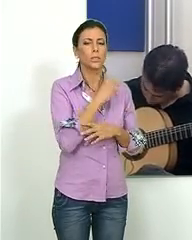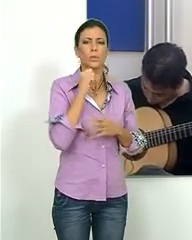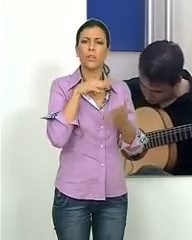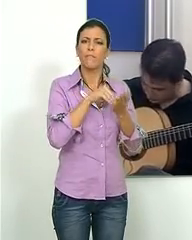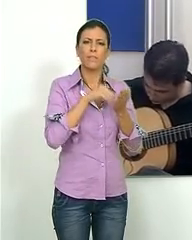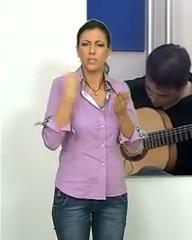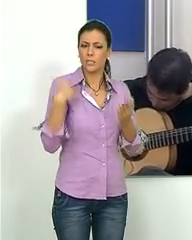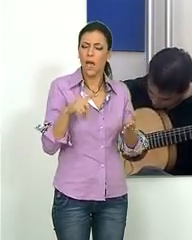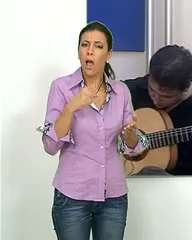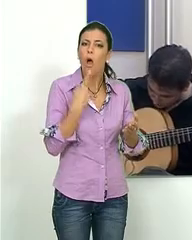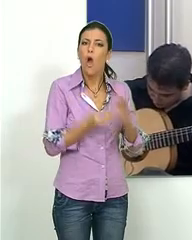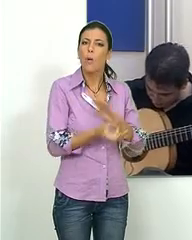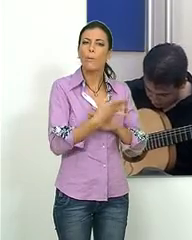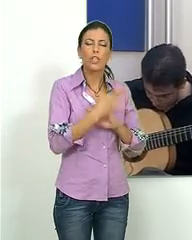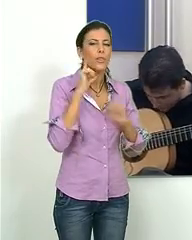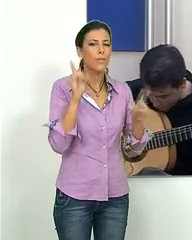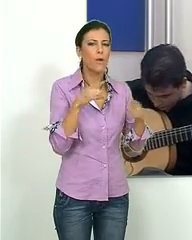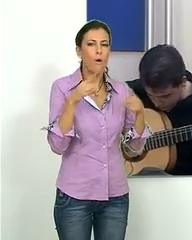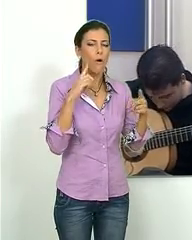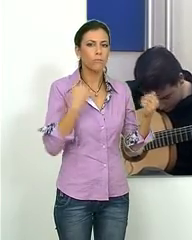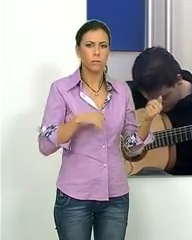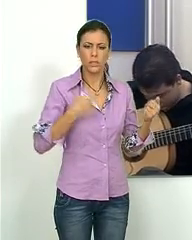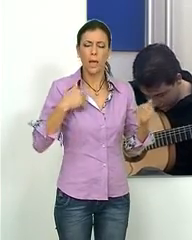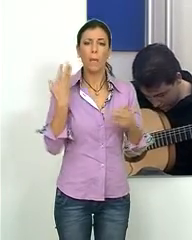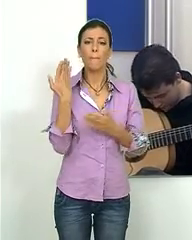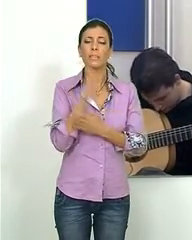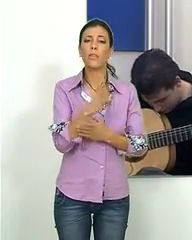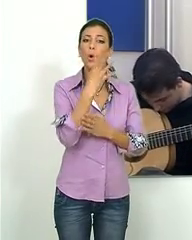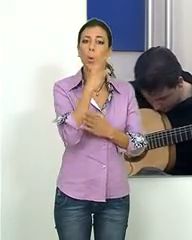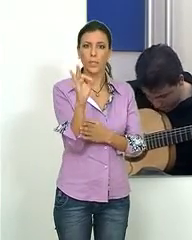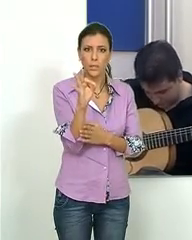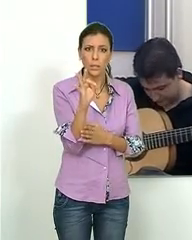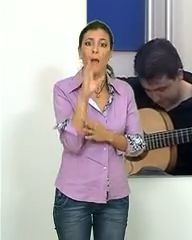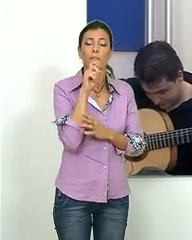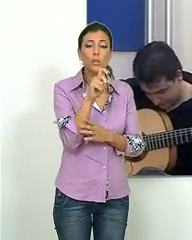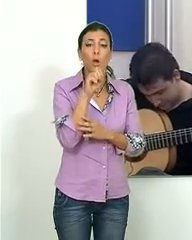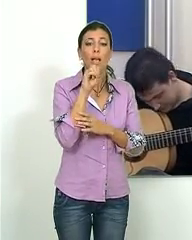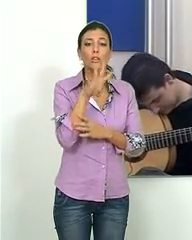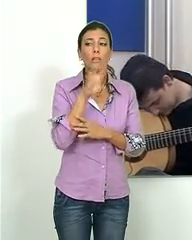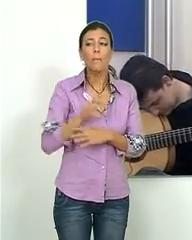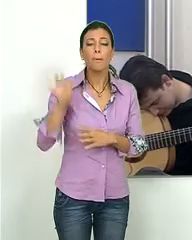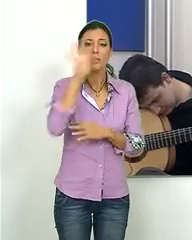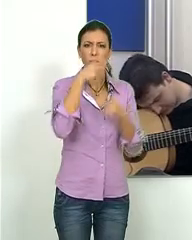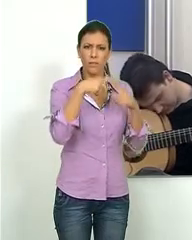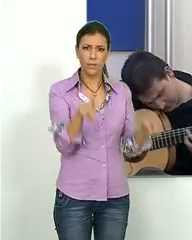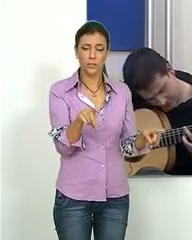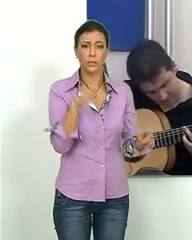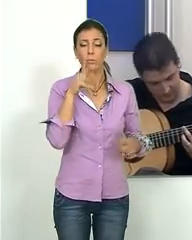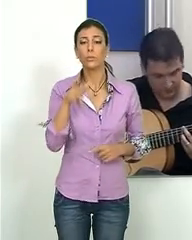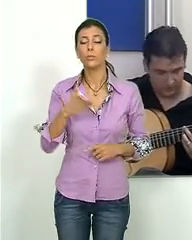vigésimo tercer concurso de composición al que se han presentado 40 obras de 14 países diferentes. Por otro lado,